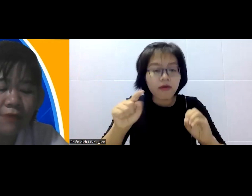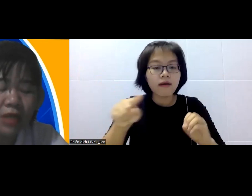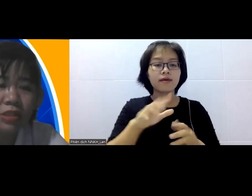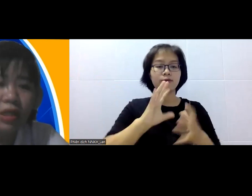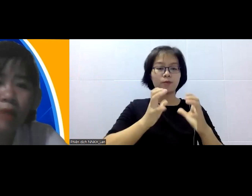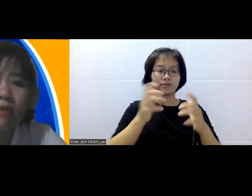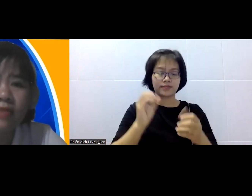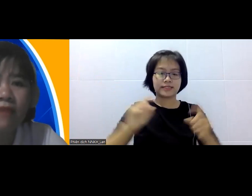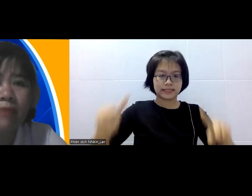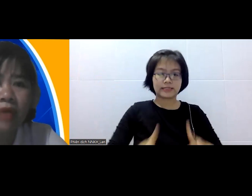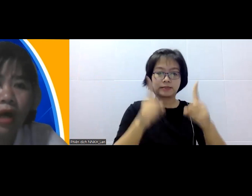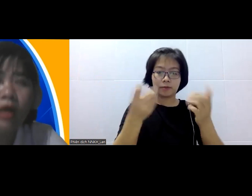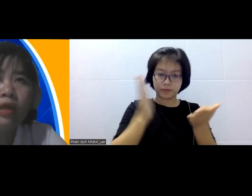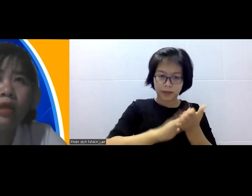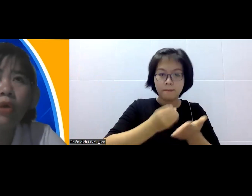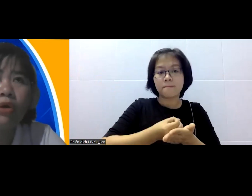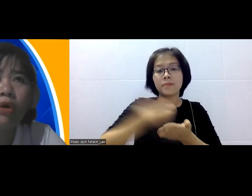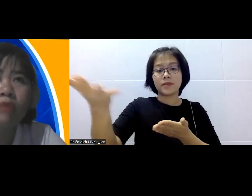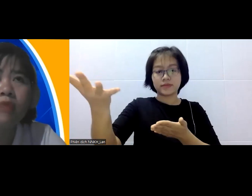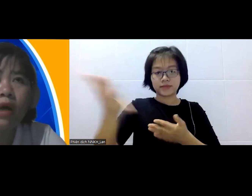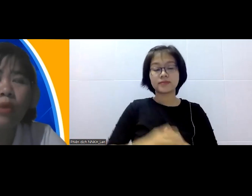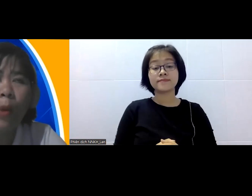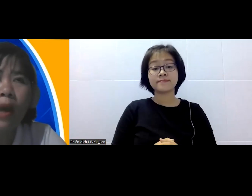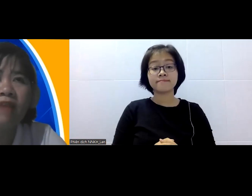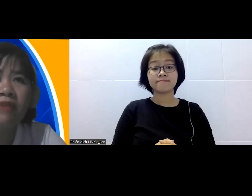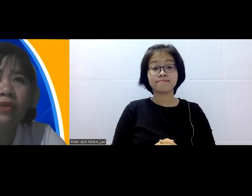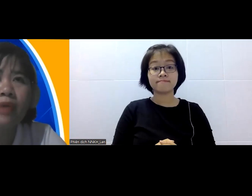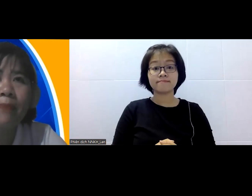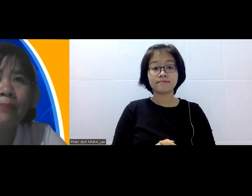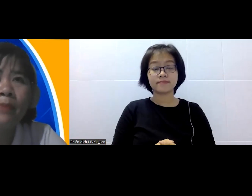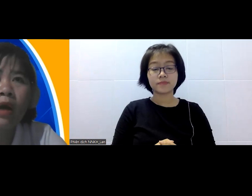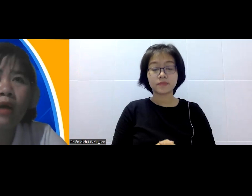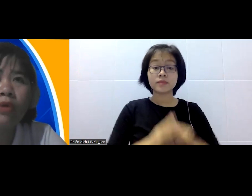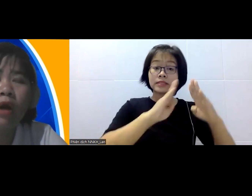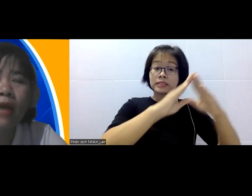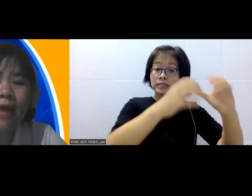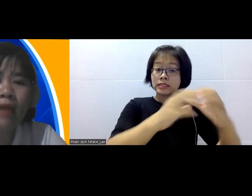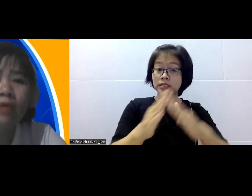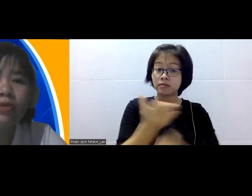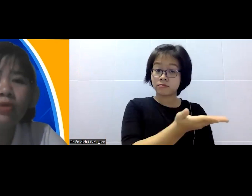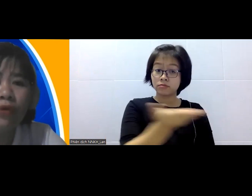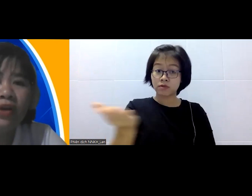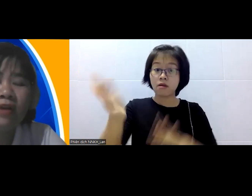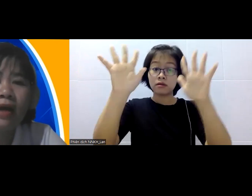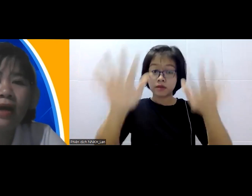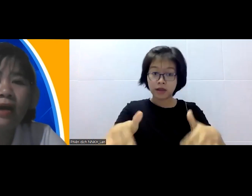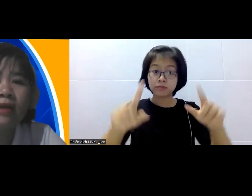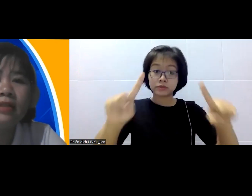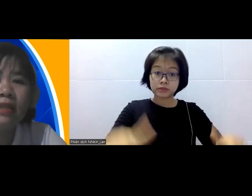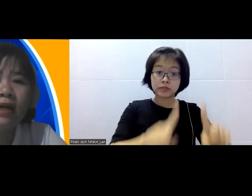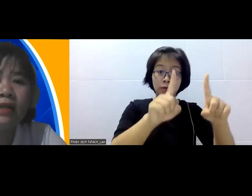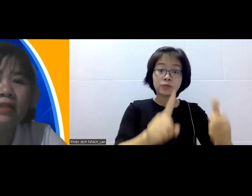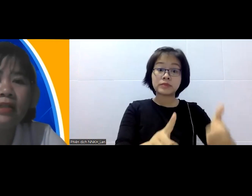có thể phát triển thêm cái dòng sản phẩm đó nên mỗi hộ nông dân ngoài cái việc thu nhập họ đa dạng được cái nguồn thu và